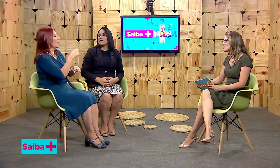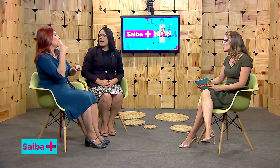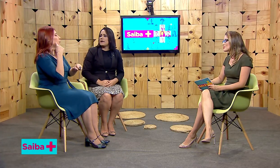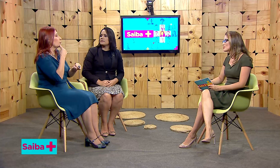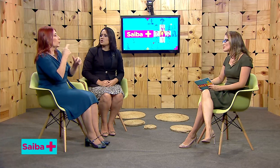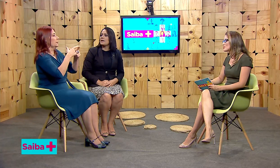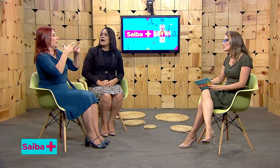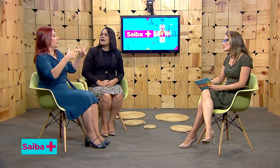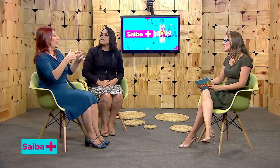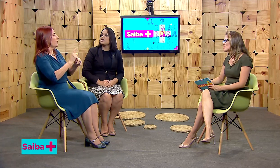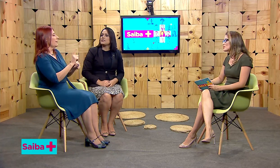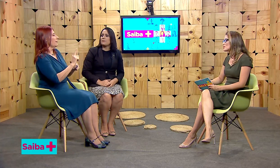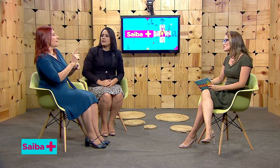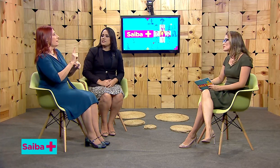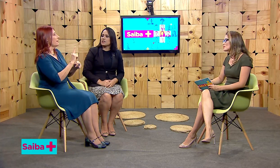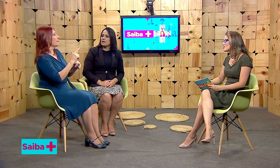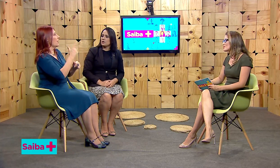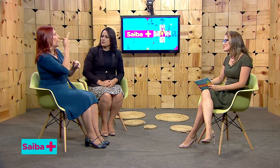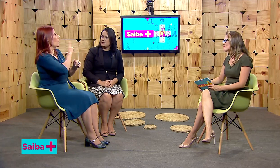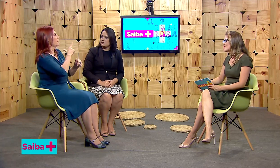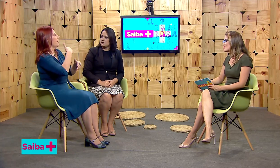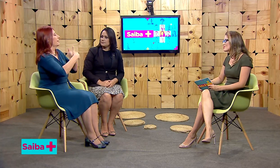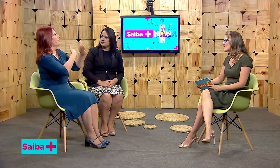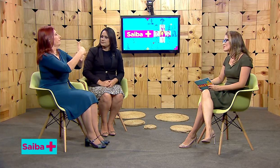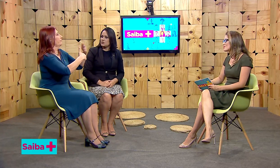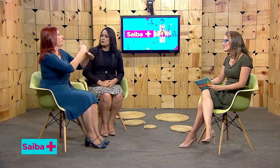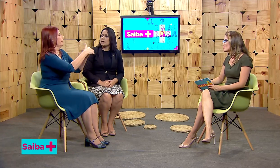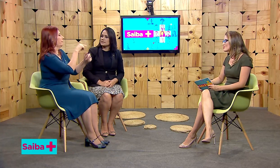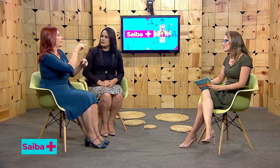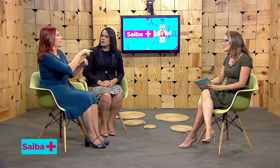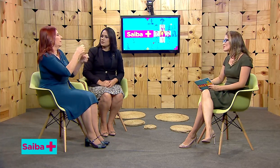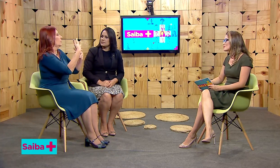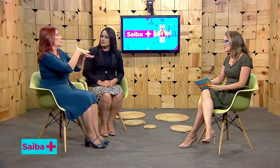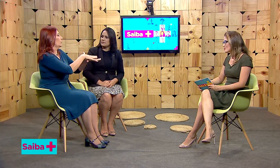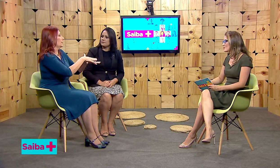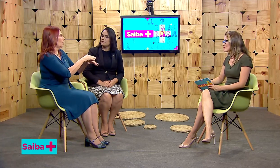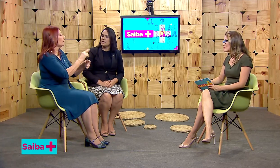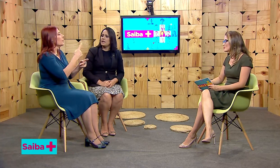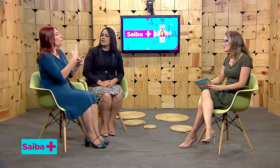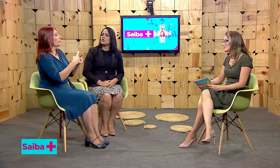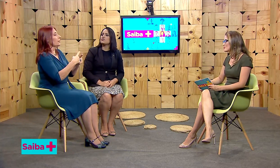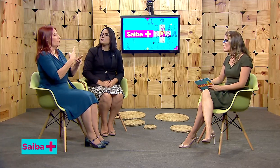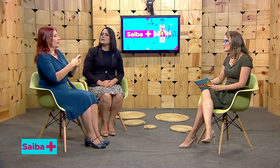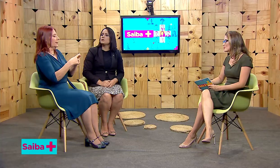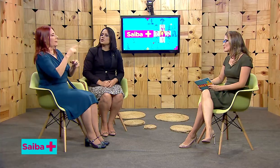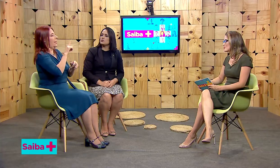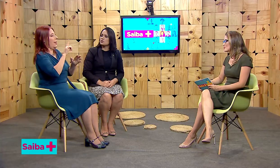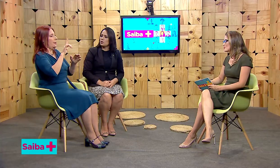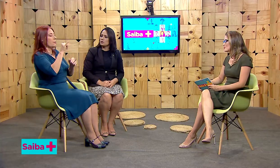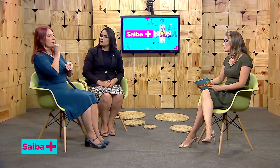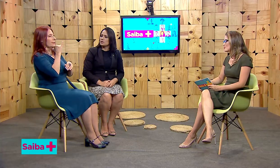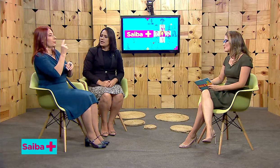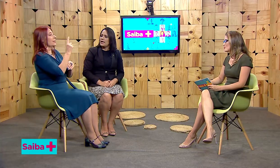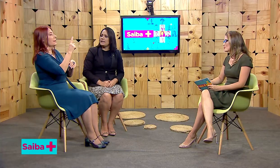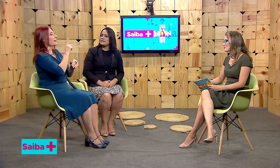sob a égide da política inclusiva, de educação inclusiva. E nós vimos que os surdos, eles